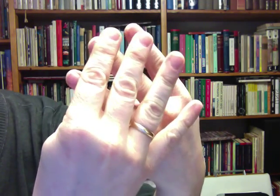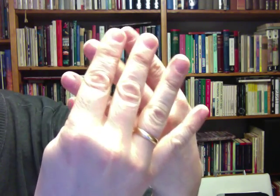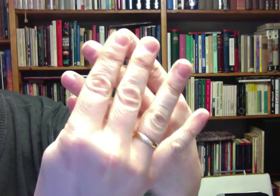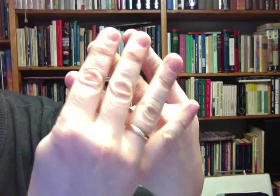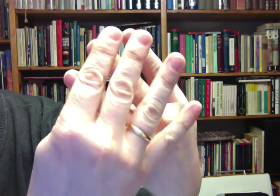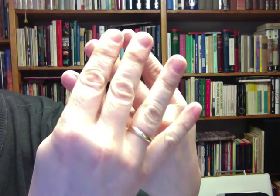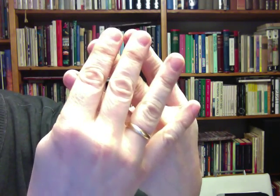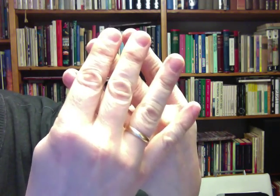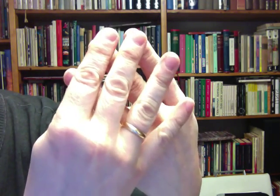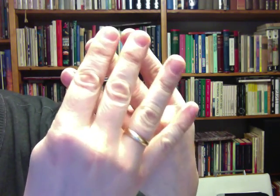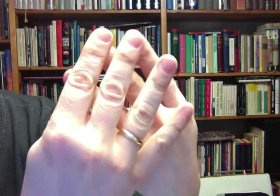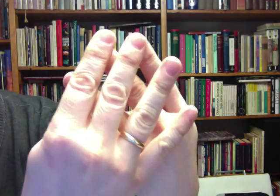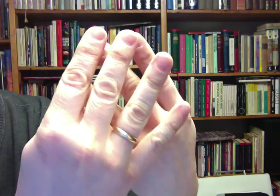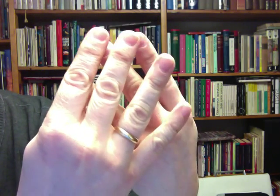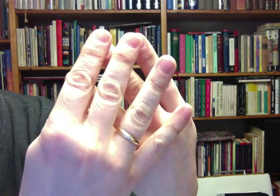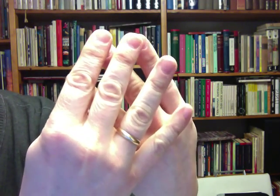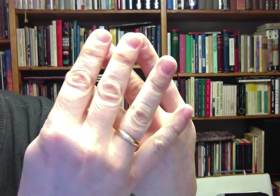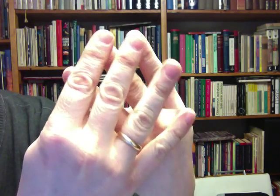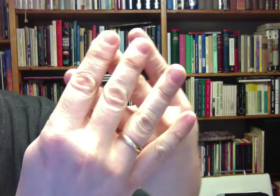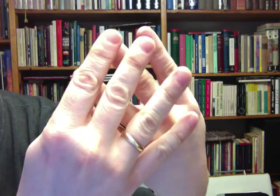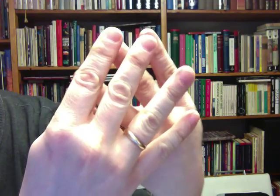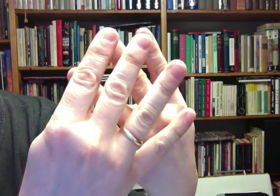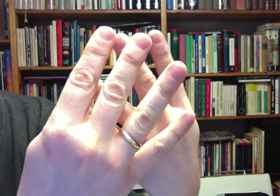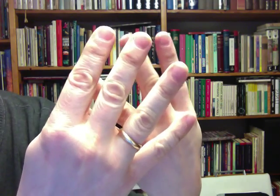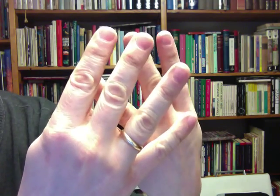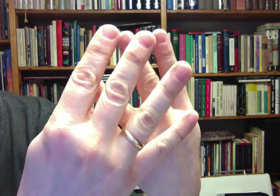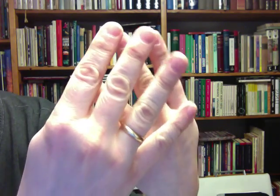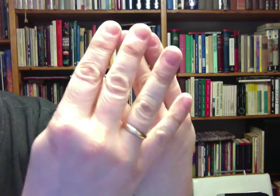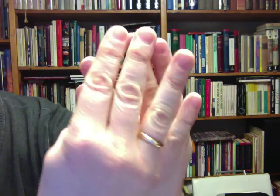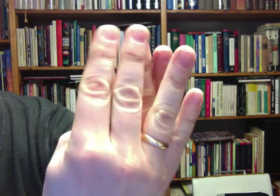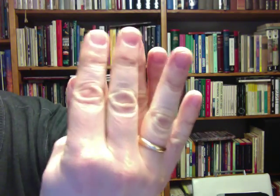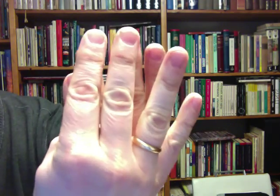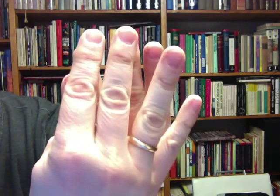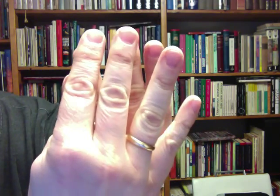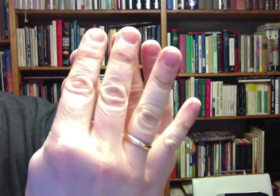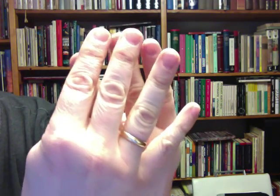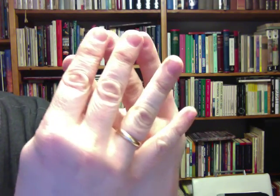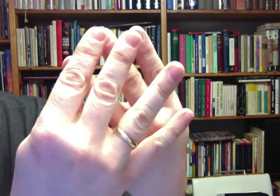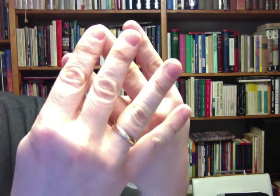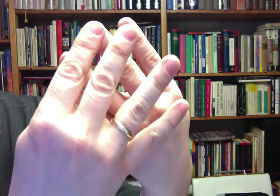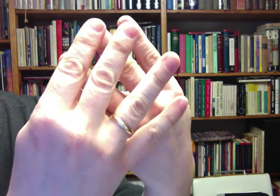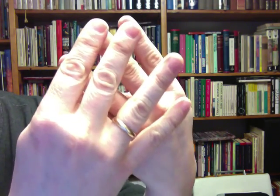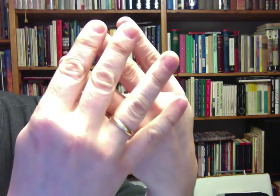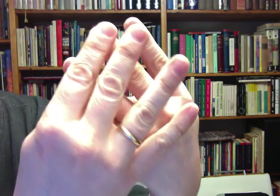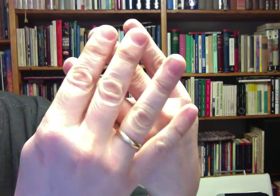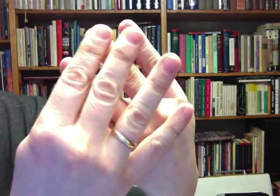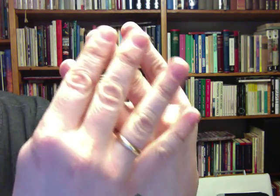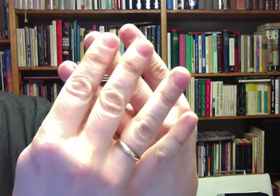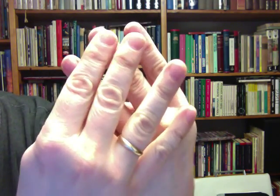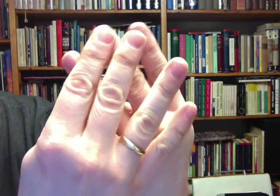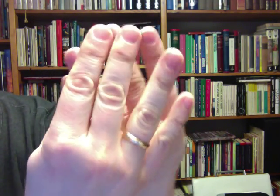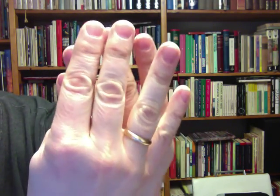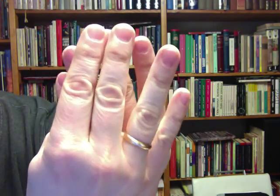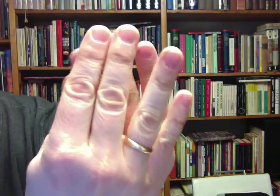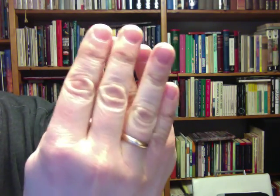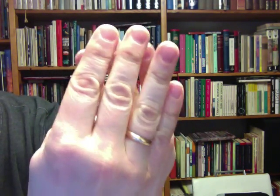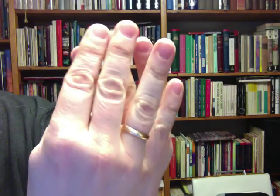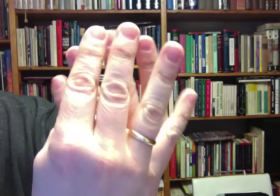suun eteenä, jotta emme valehtele, emme puhuisi tyhmiä tai loukkaavia